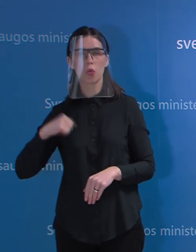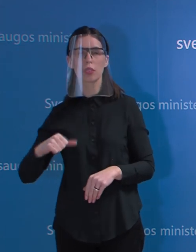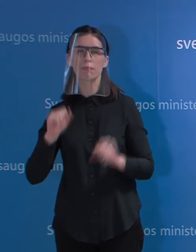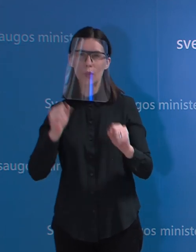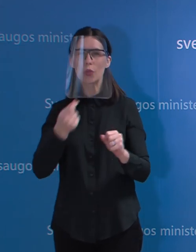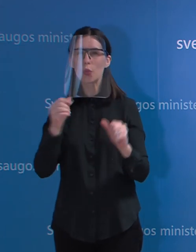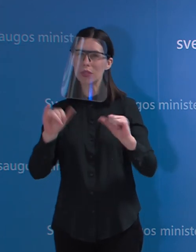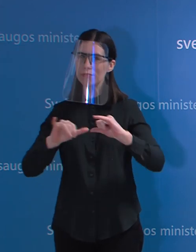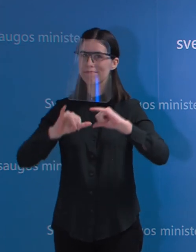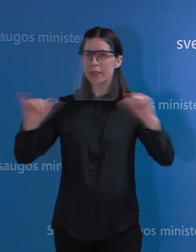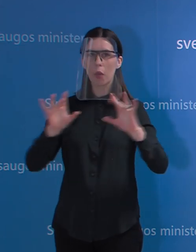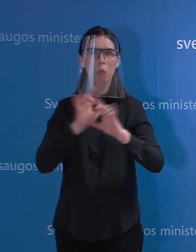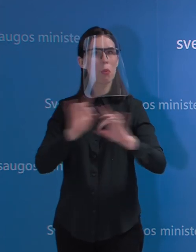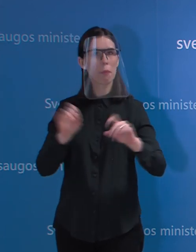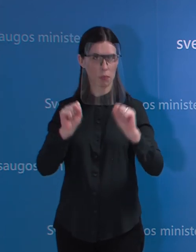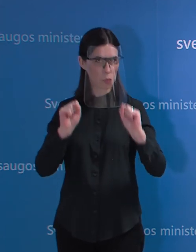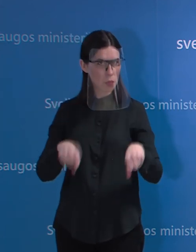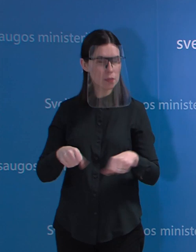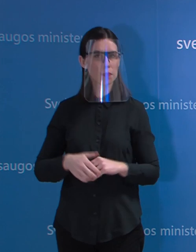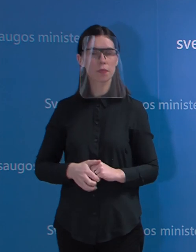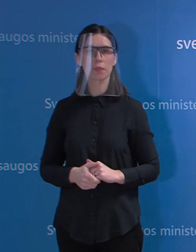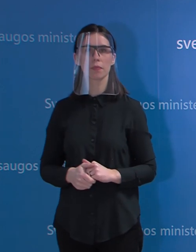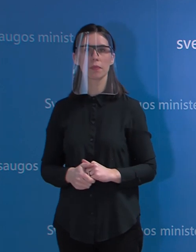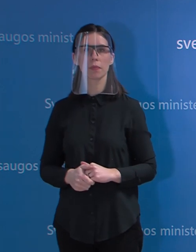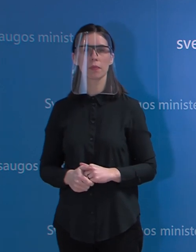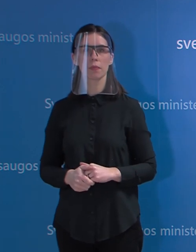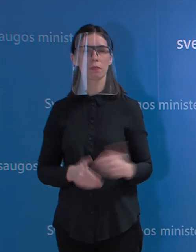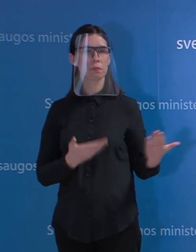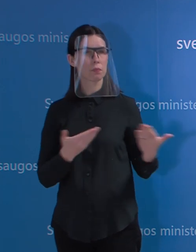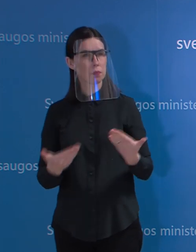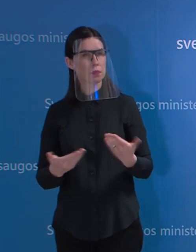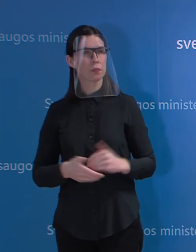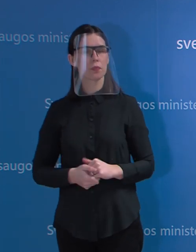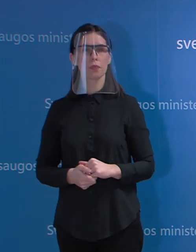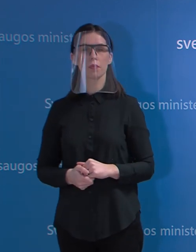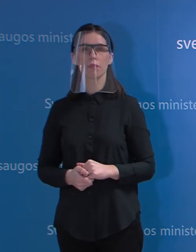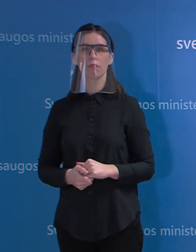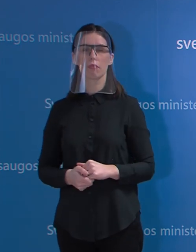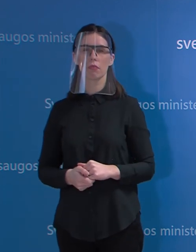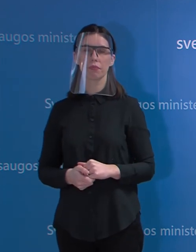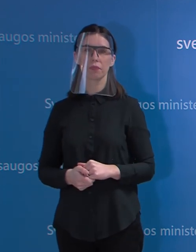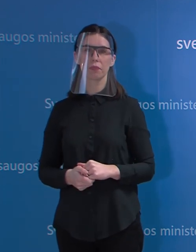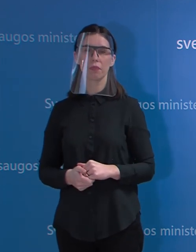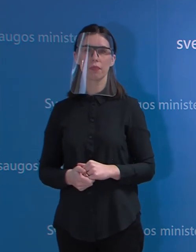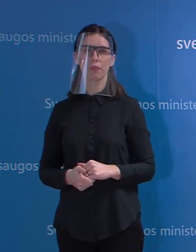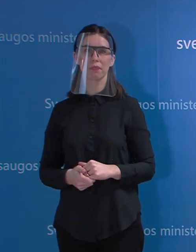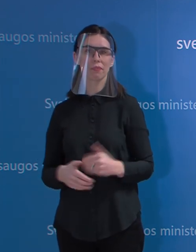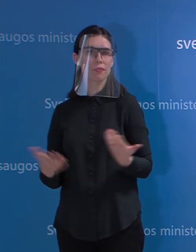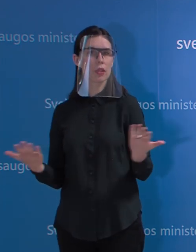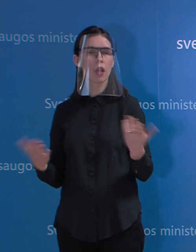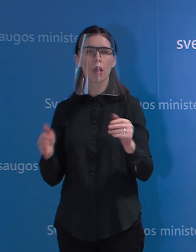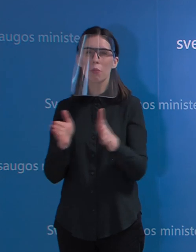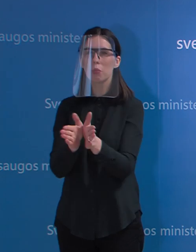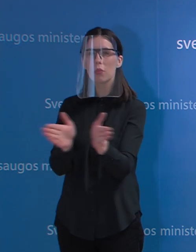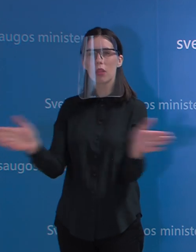Tikrai negalėčiau leistis į platesnius komentarus. Tiesiog turim tokius duomenys,